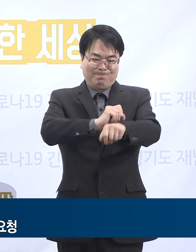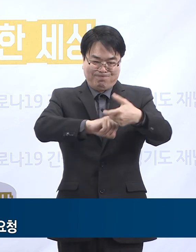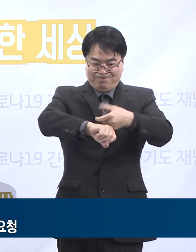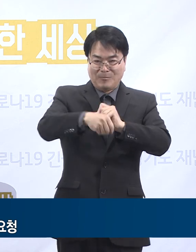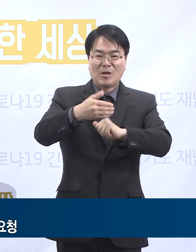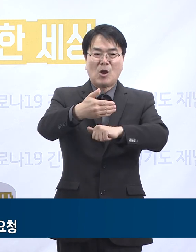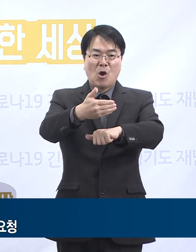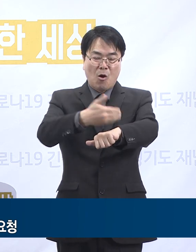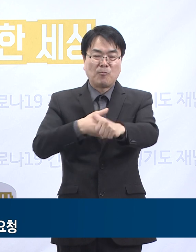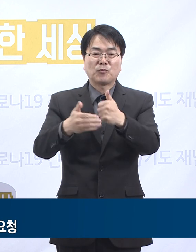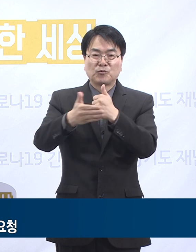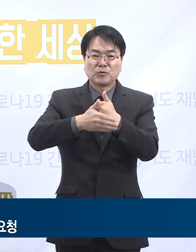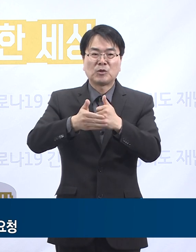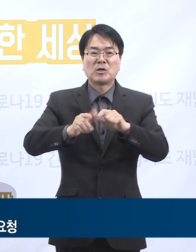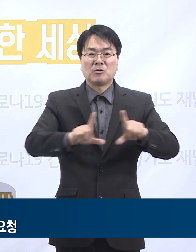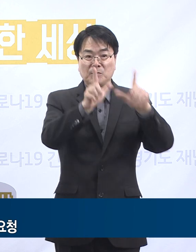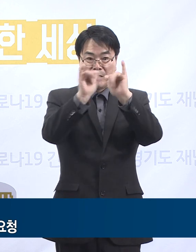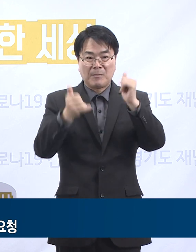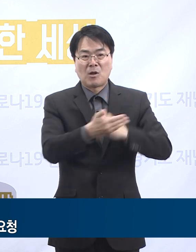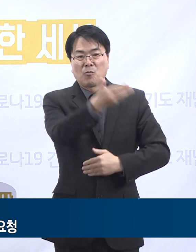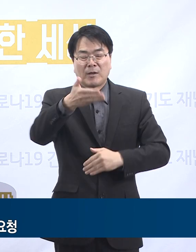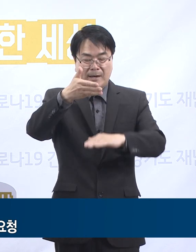도민께 진심으로 감사드립니다.